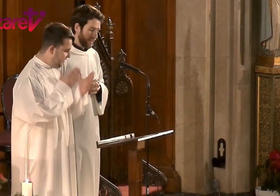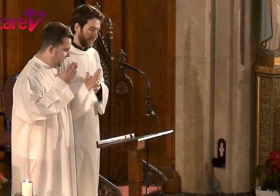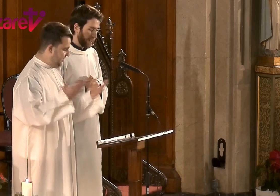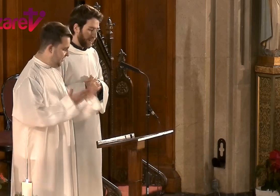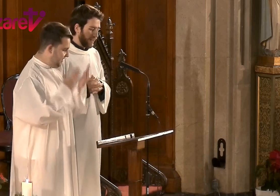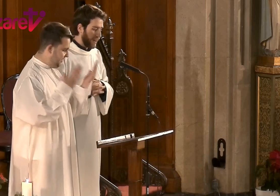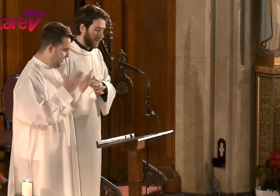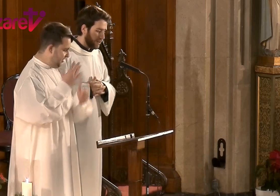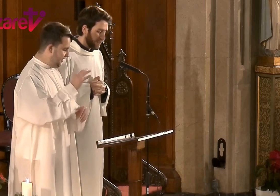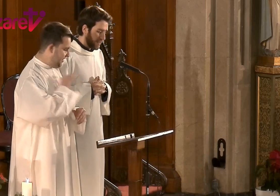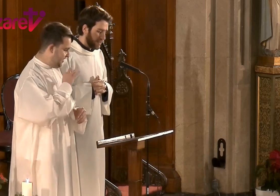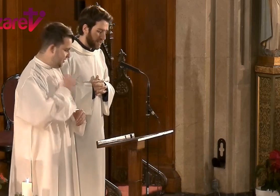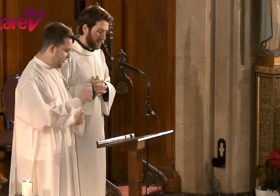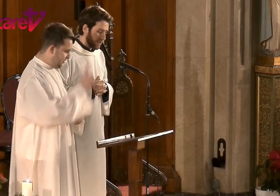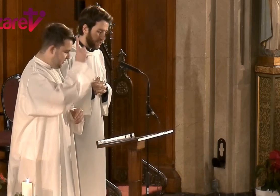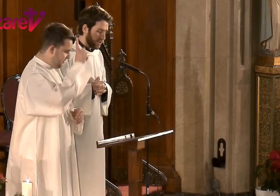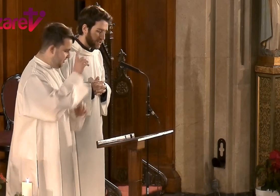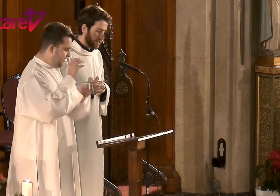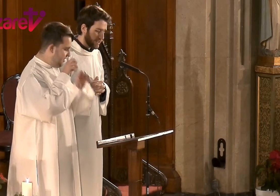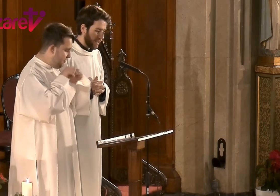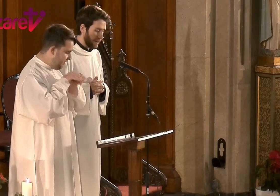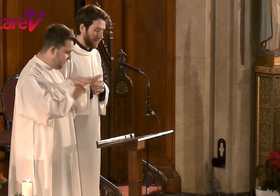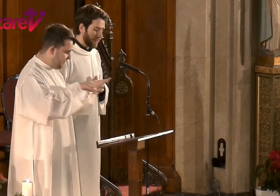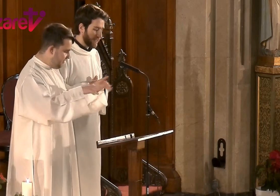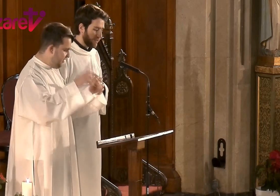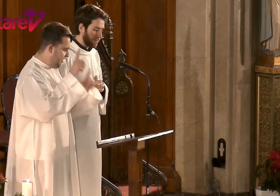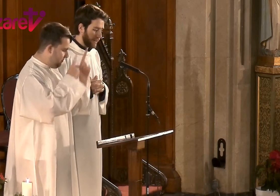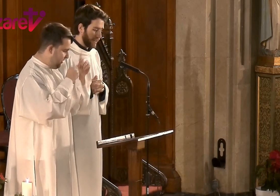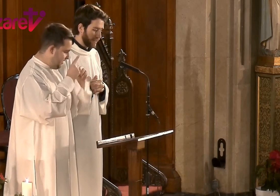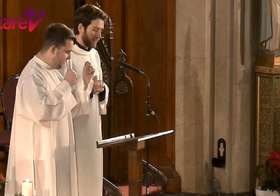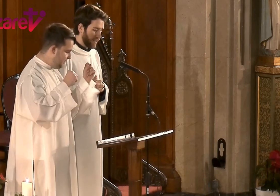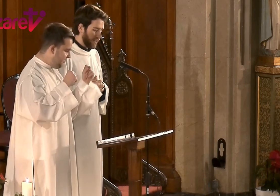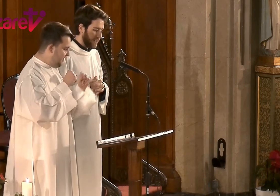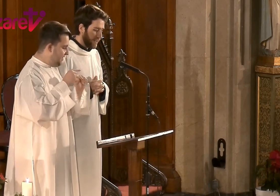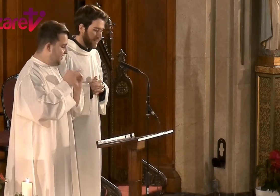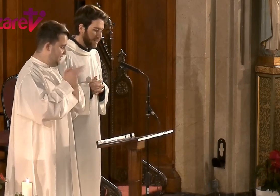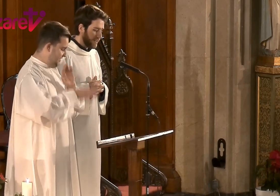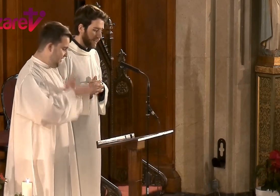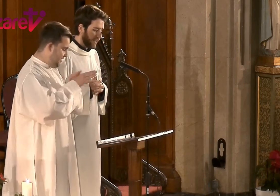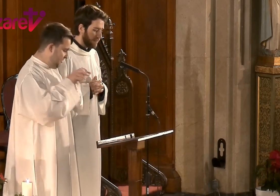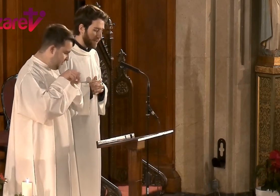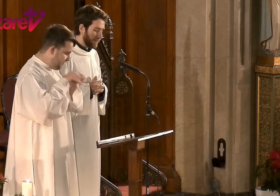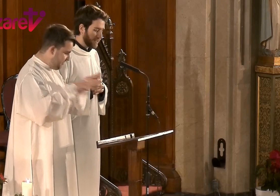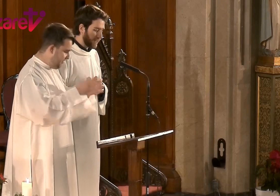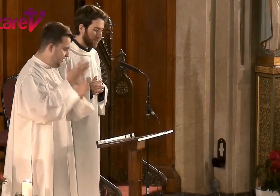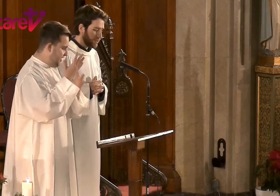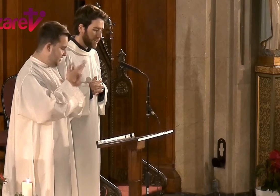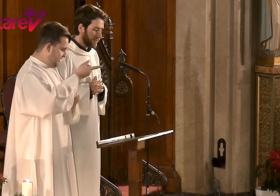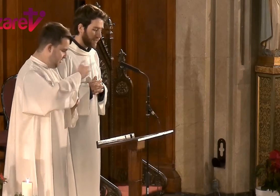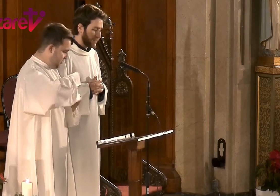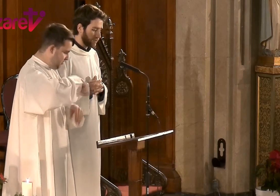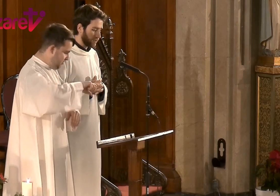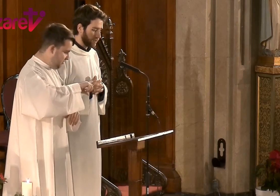La gloria del Señor Dios se ha manifestado en Belén y seguirá manifestándose entre nosotros